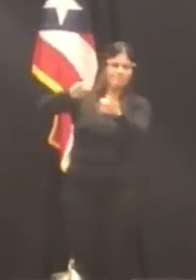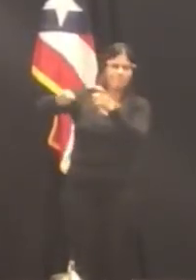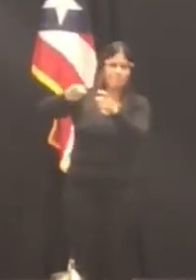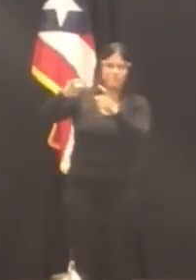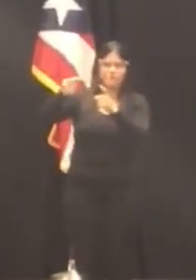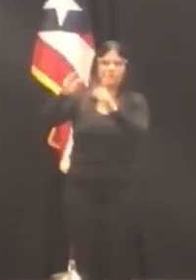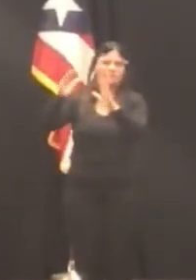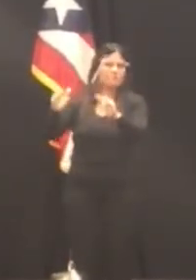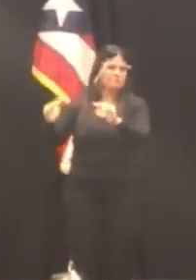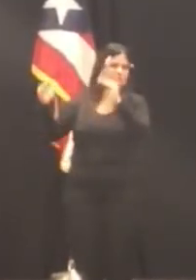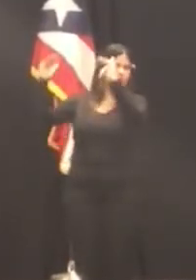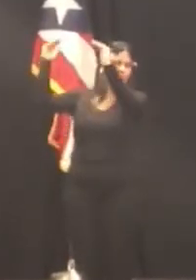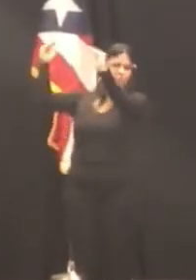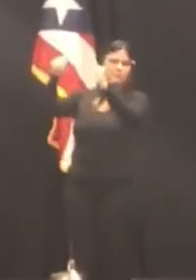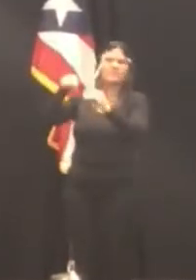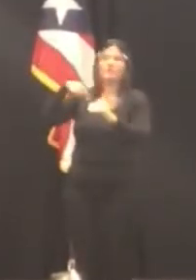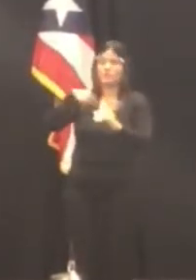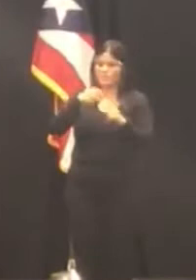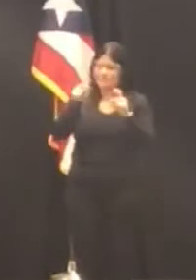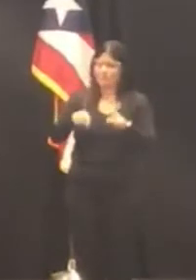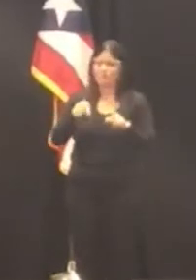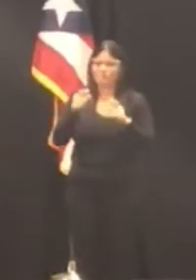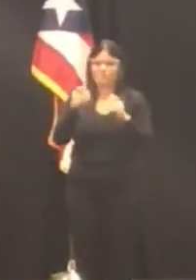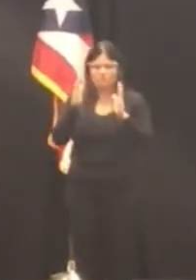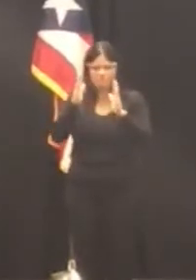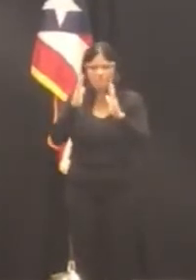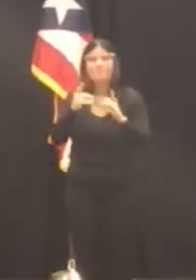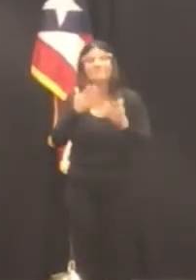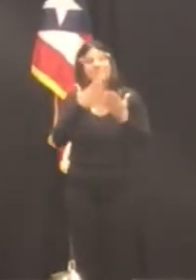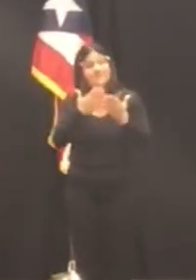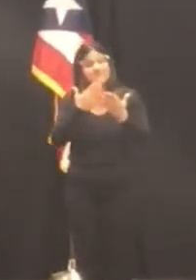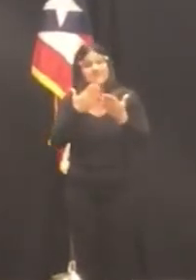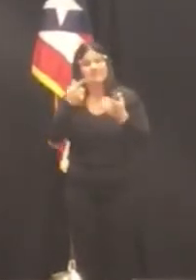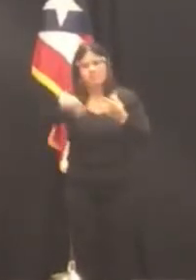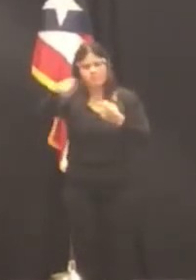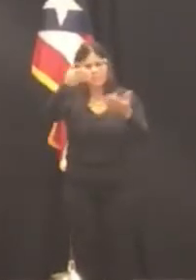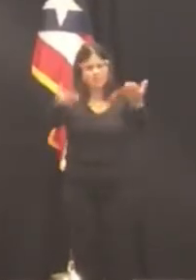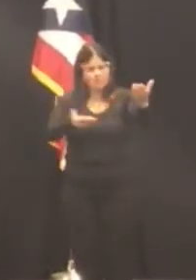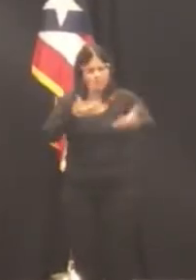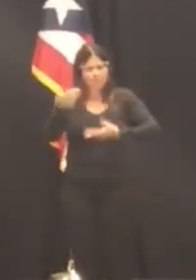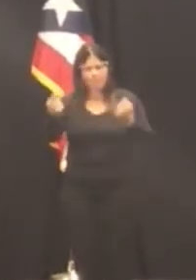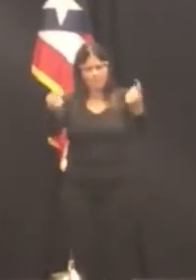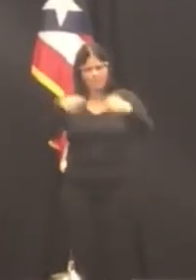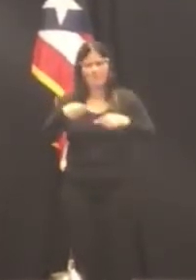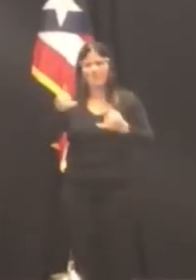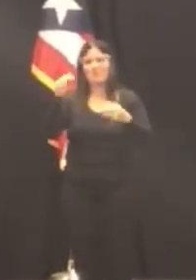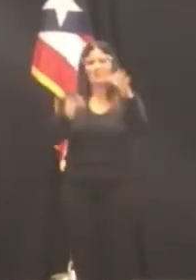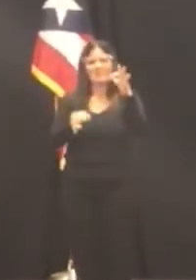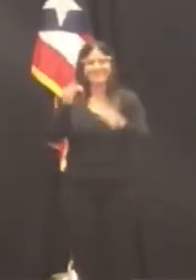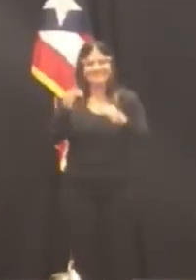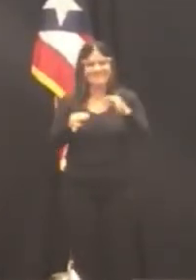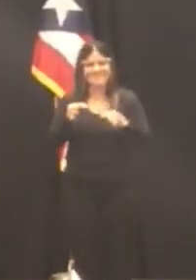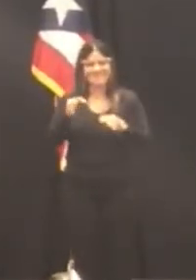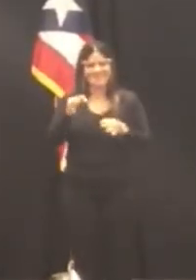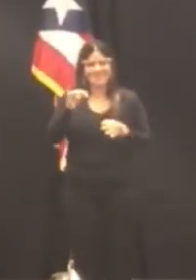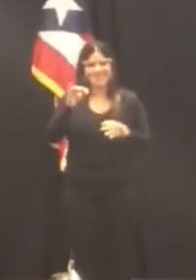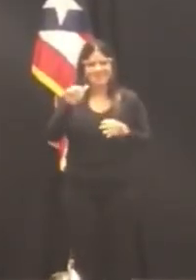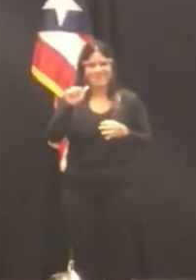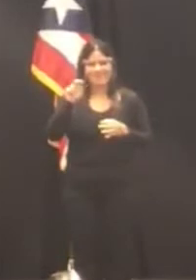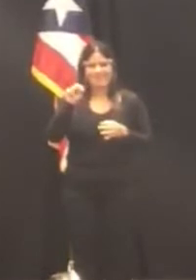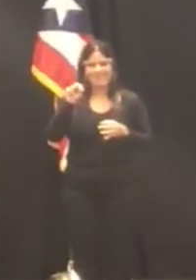agradecer el servicio al pueblo y al Tribunal Supremo de la Honorable Jueza Anabel Rodríguez Rodríguez.